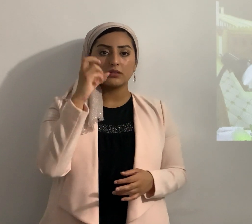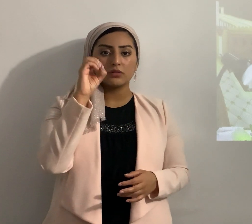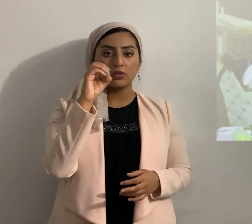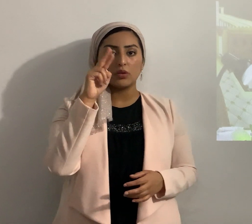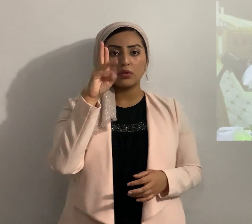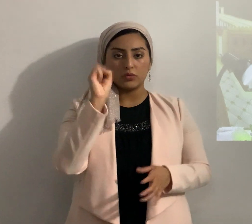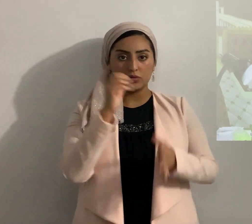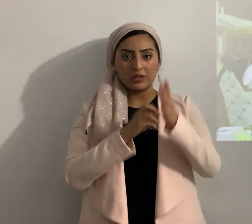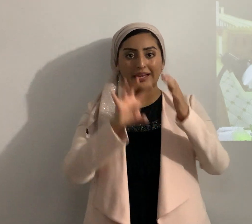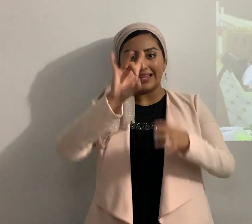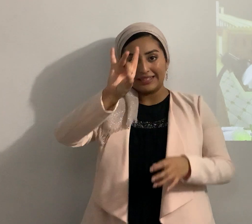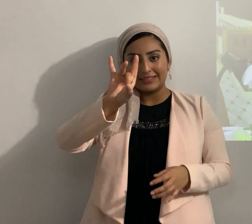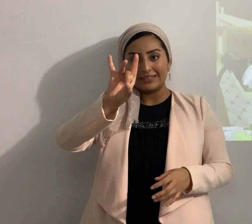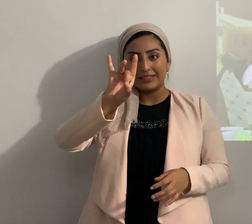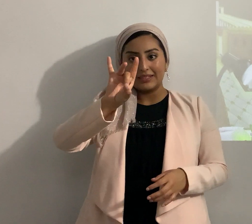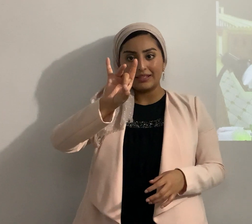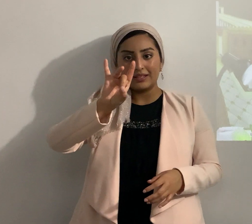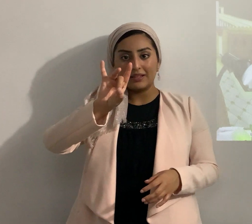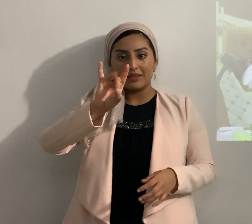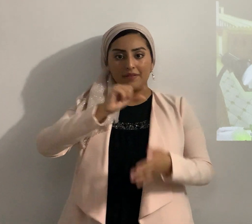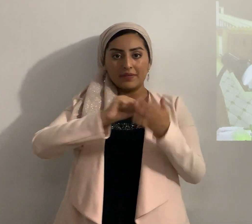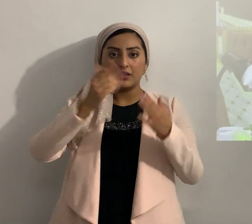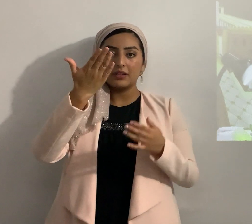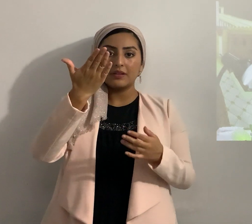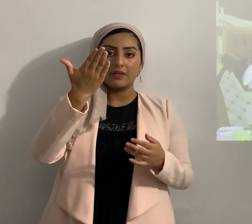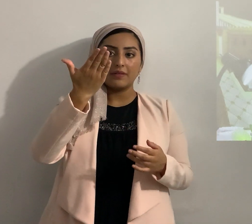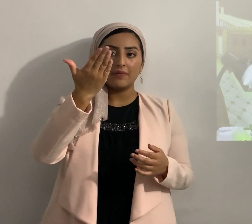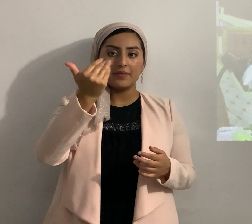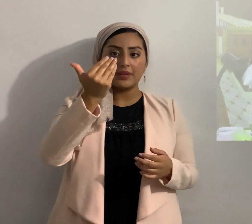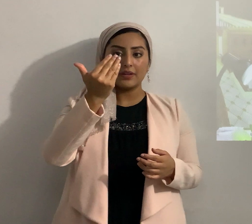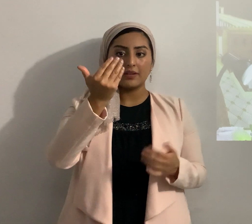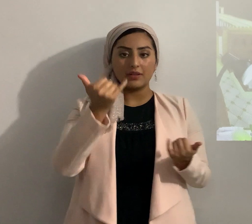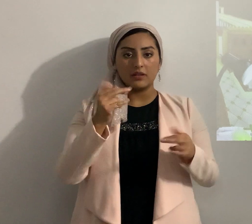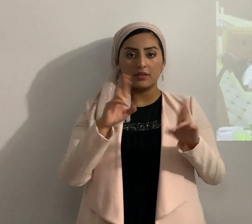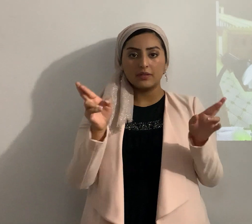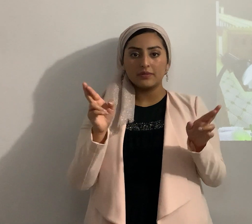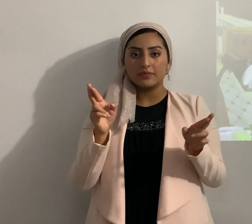adelantito 8 en el verso 15 vamos para allá 8.15